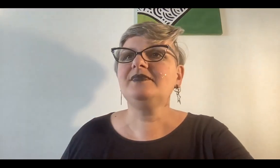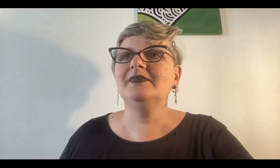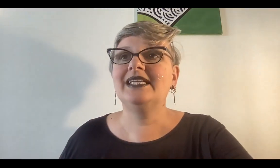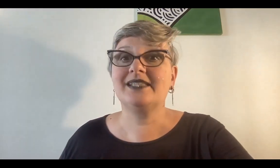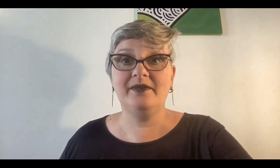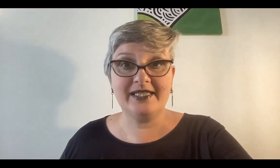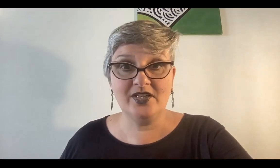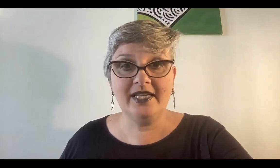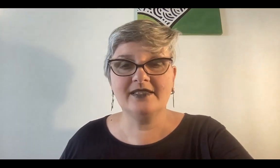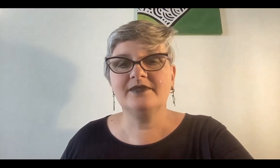las celebraciones?